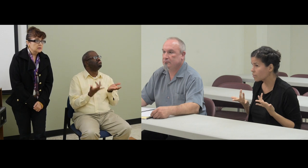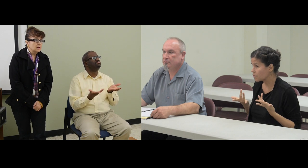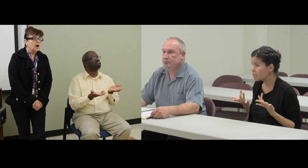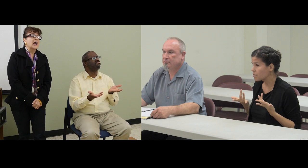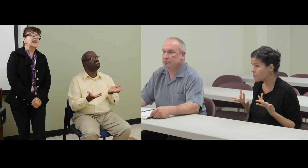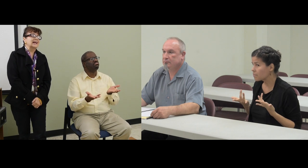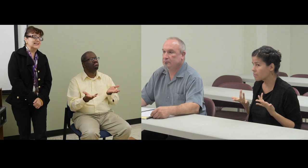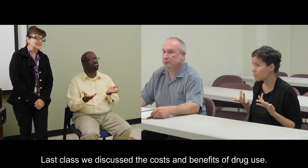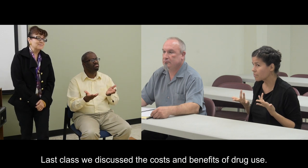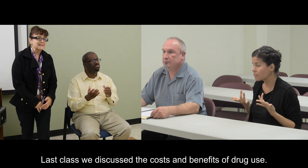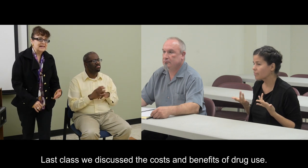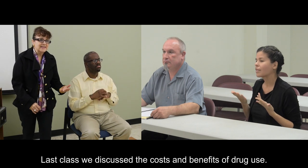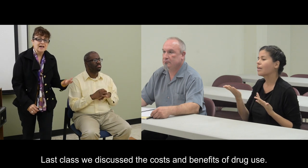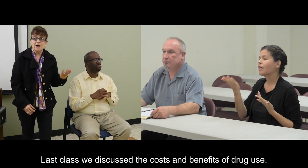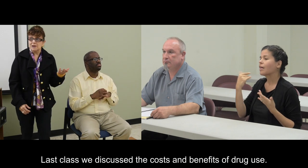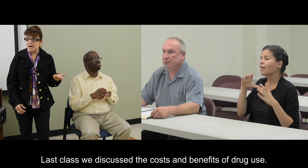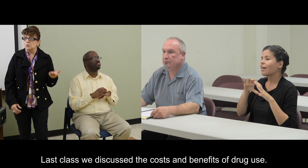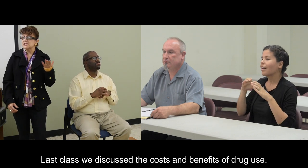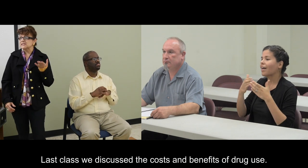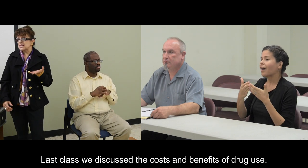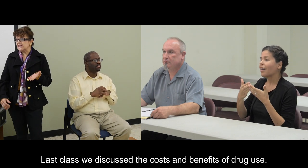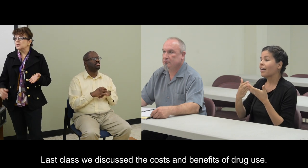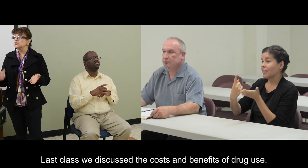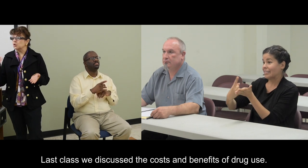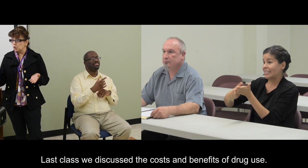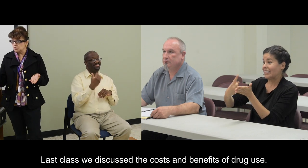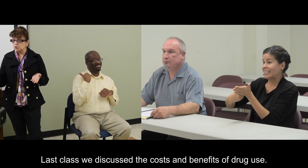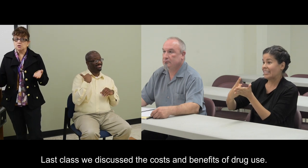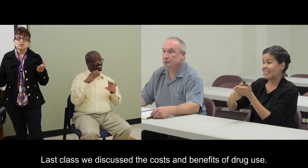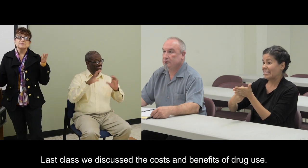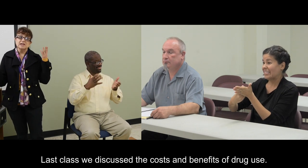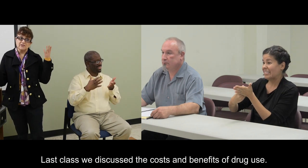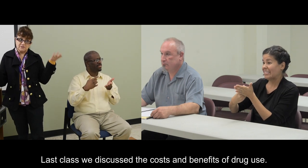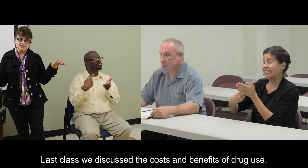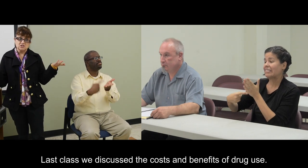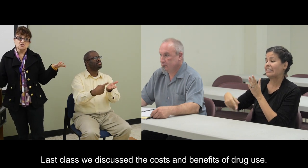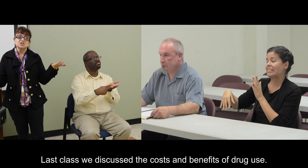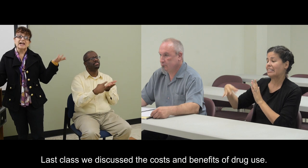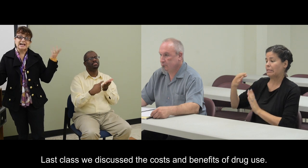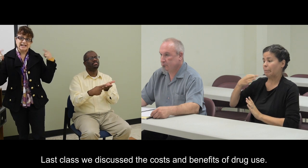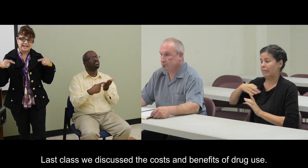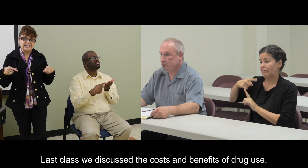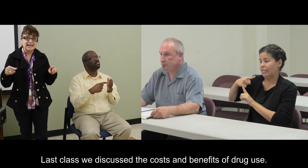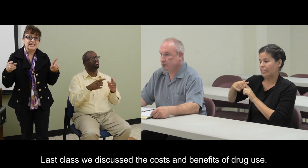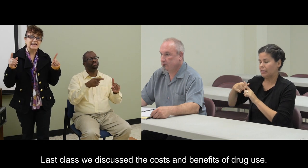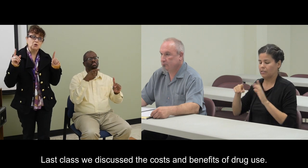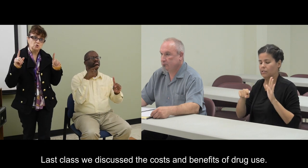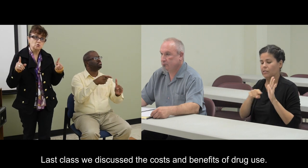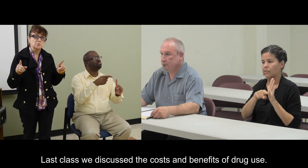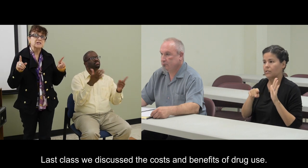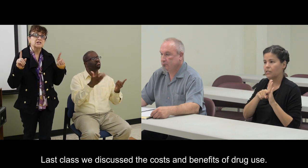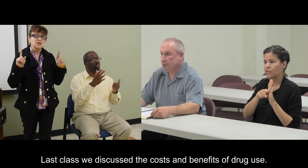La clase pasada hablamos acerca de los costos y beneficios que acarrea el consumir